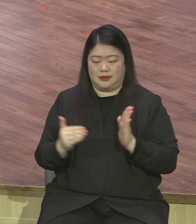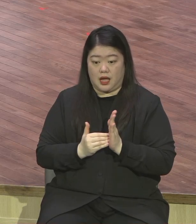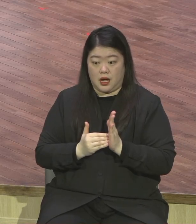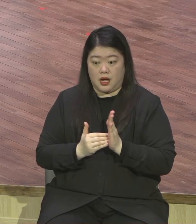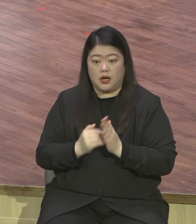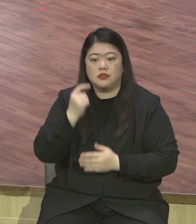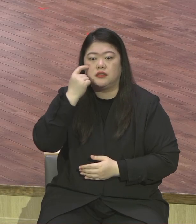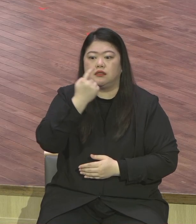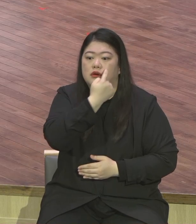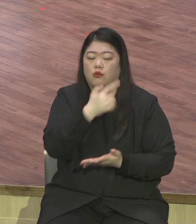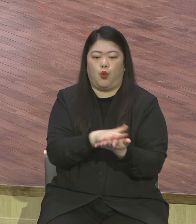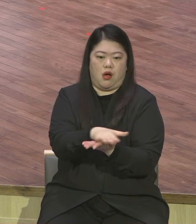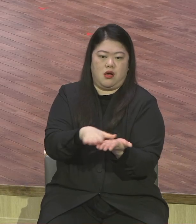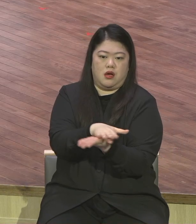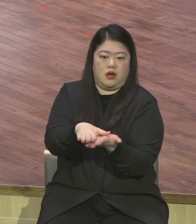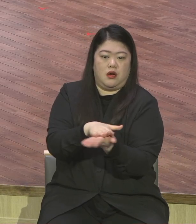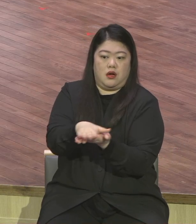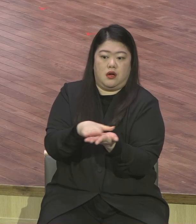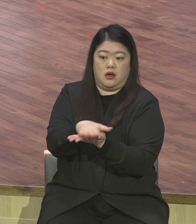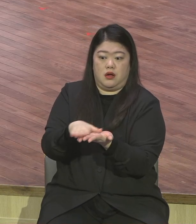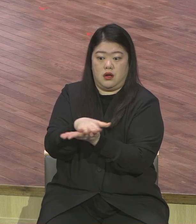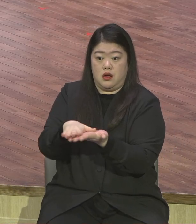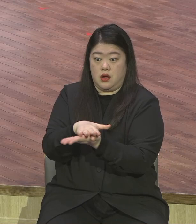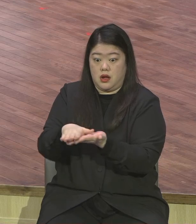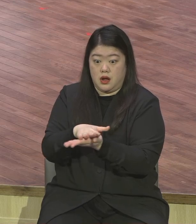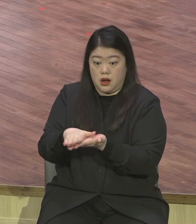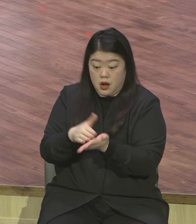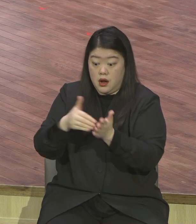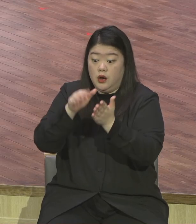범하지 않는다는 것입니다 범죄하지 않는다는 것입니다